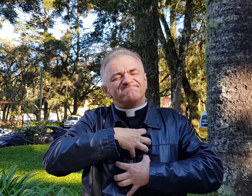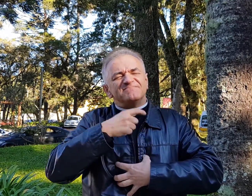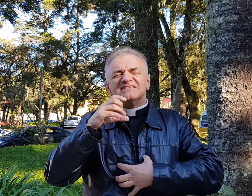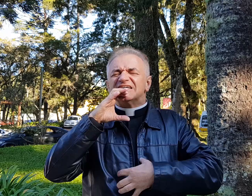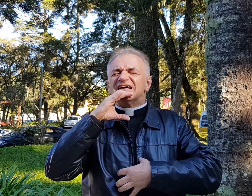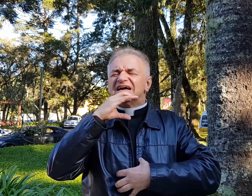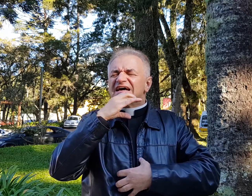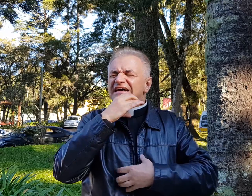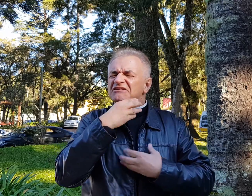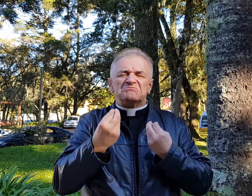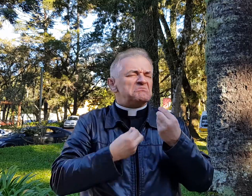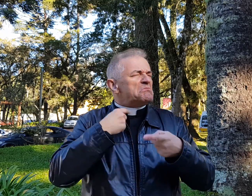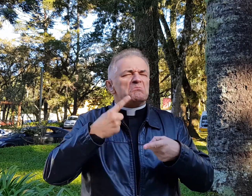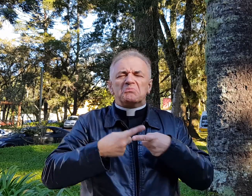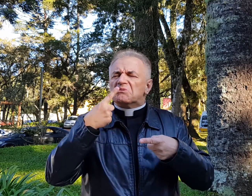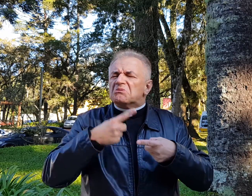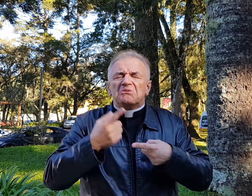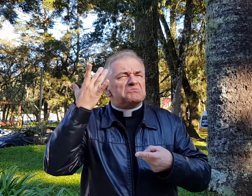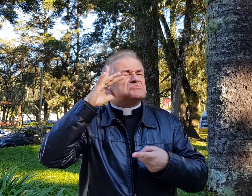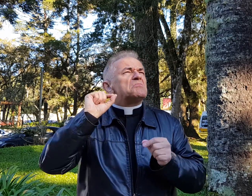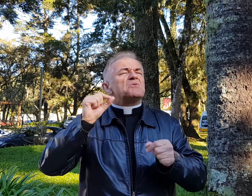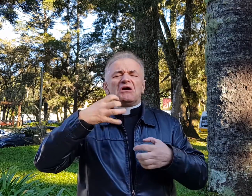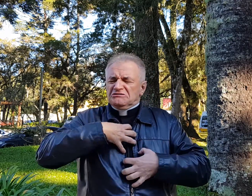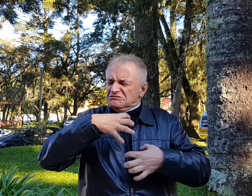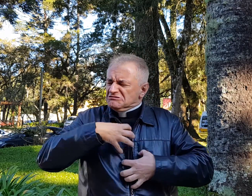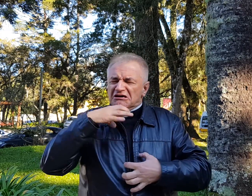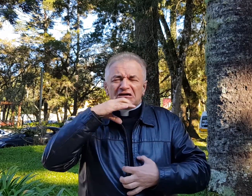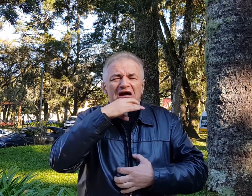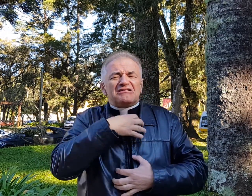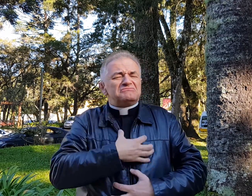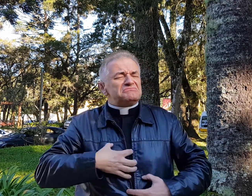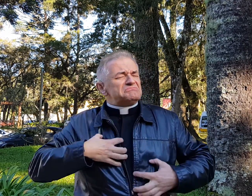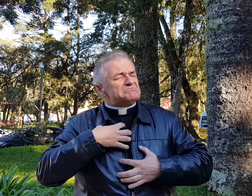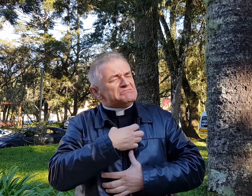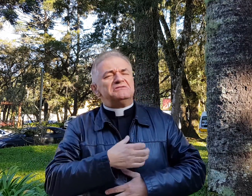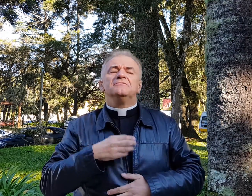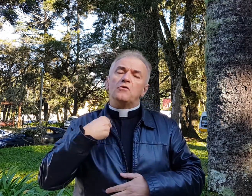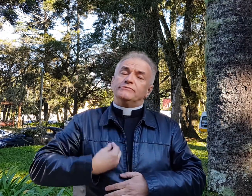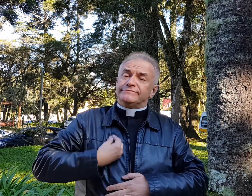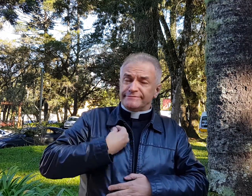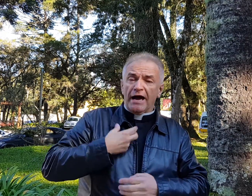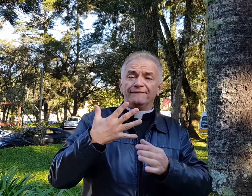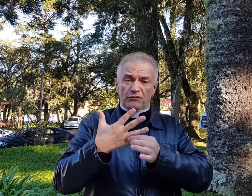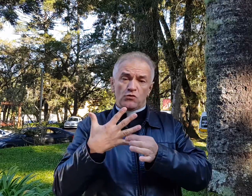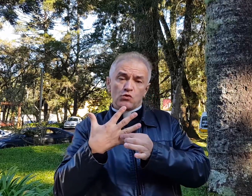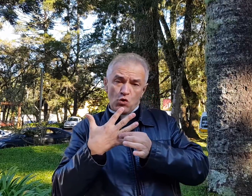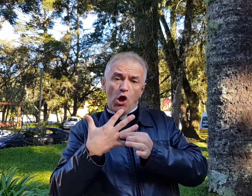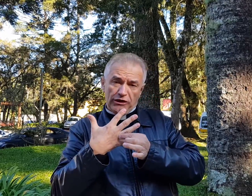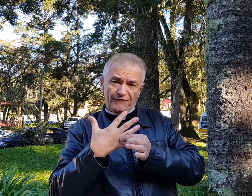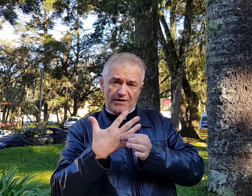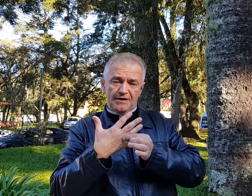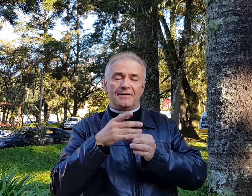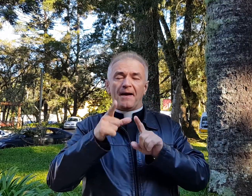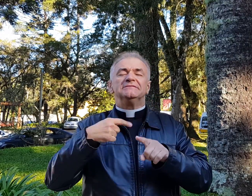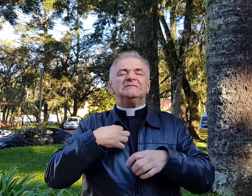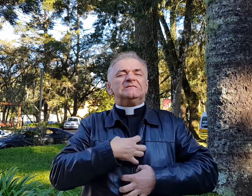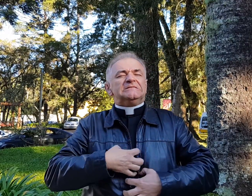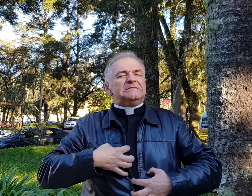que eu senti um calor diferente, um sentimento diferente que eu não sabia explicar. Eu estava noivo, eu estava noivo já,